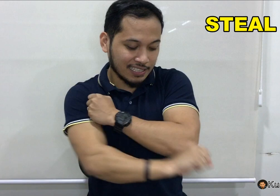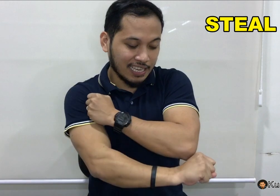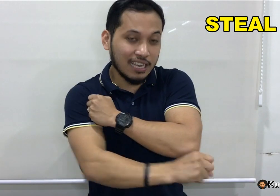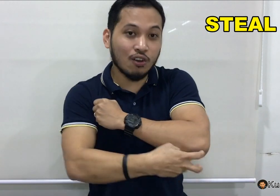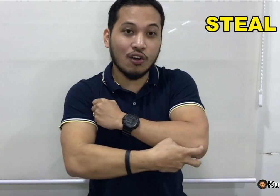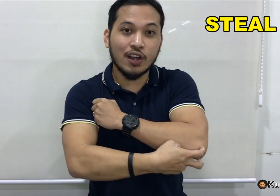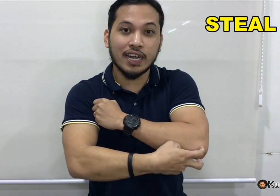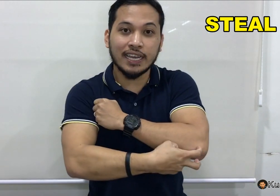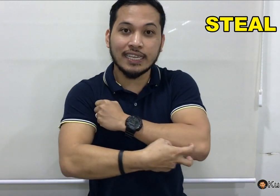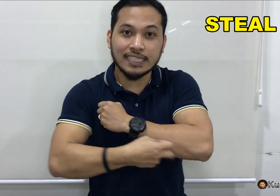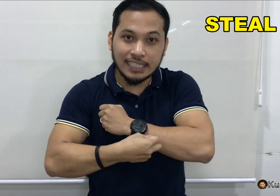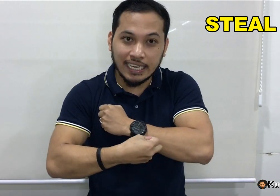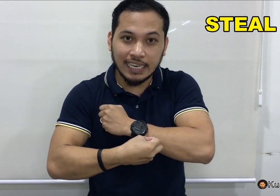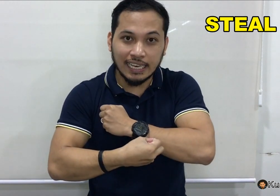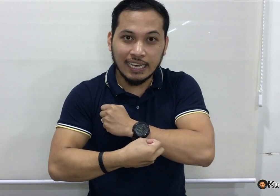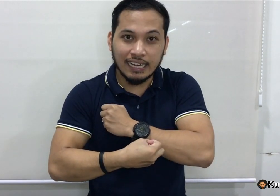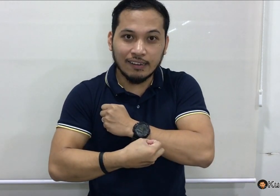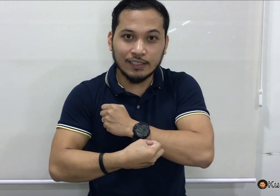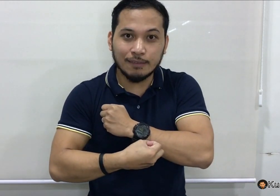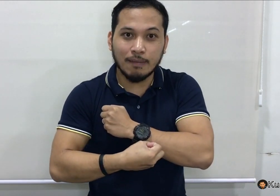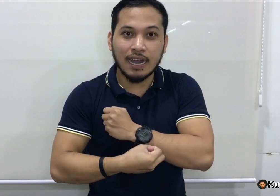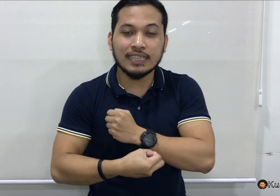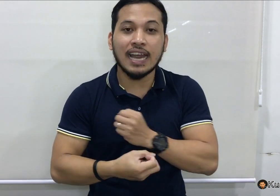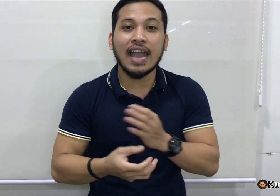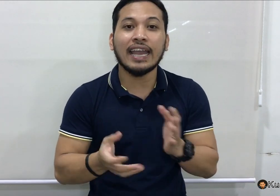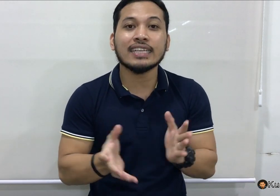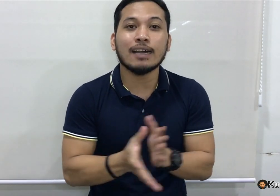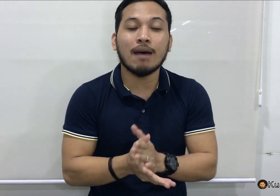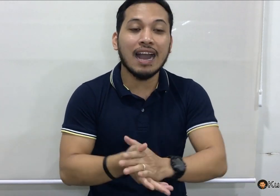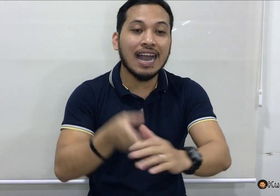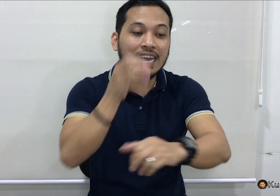Steal or steal. O, diba? Dahil sa mga